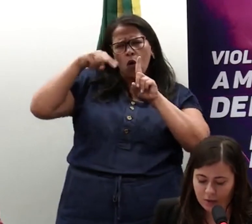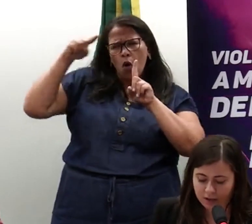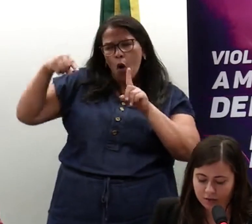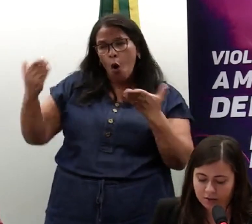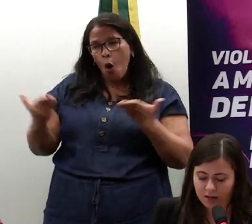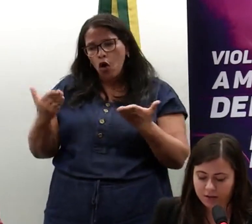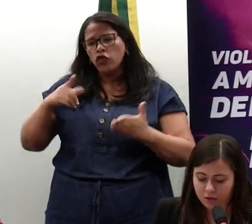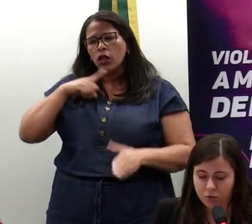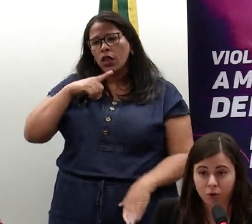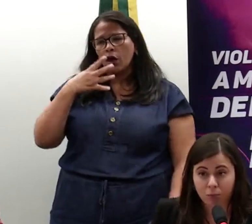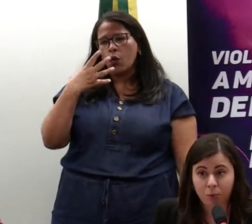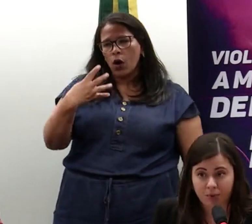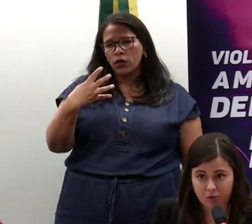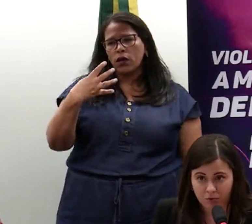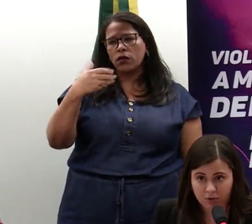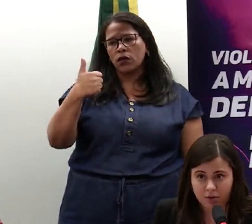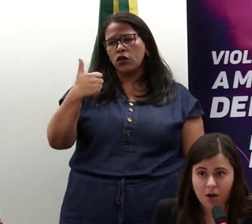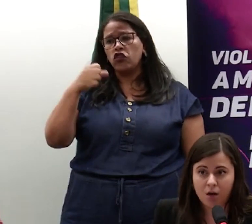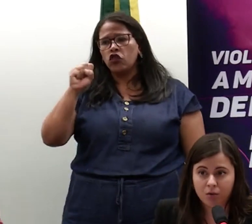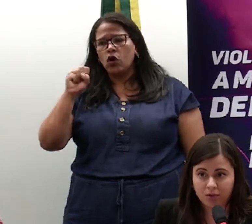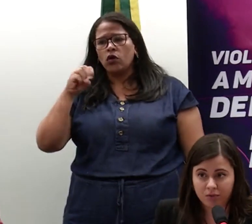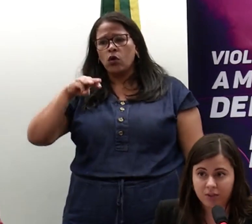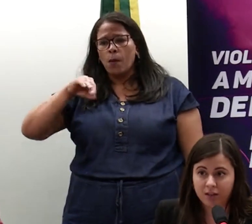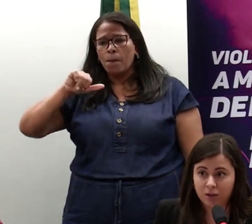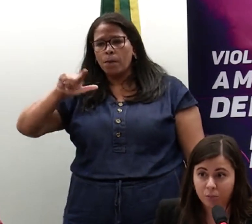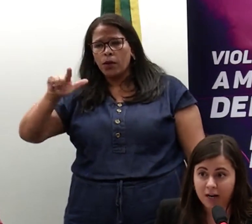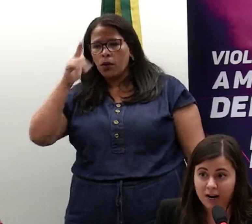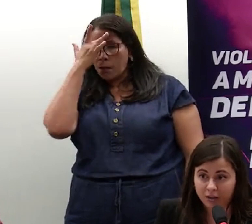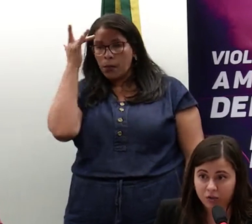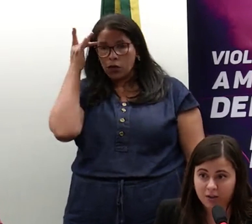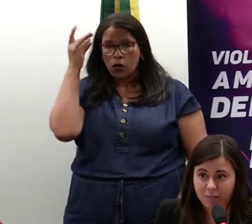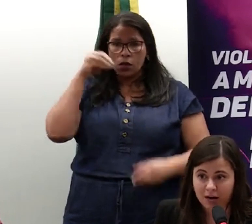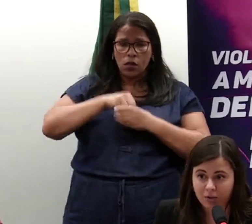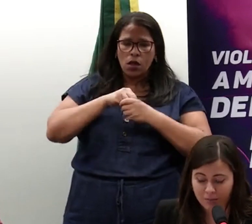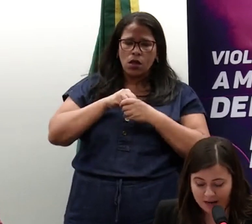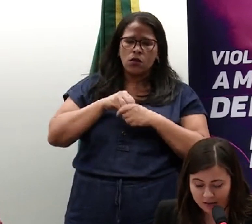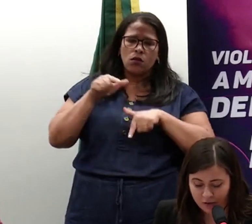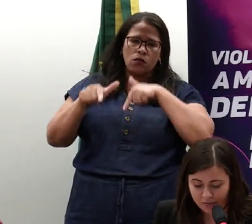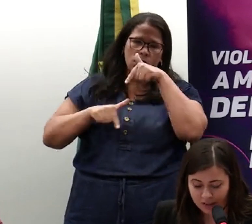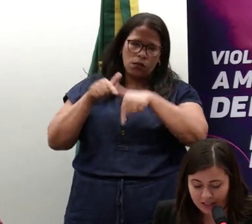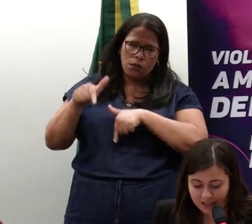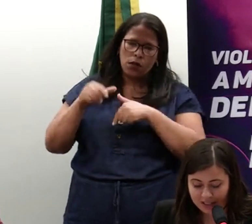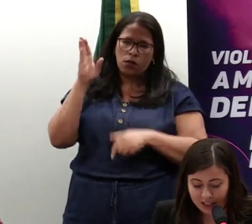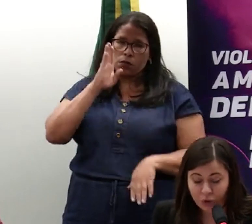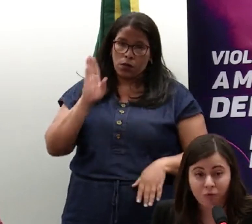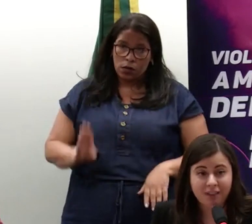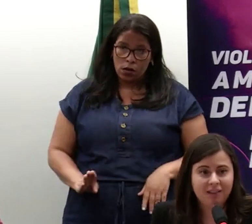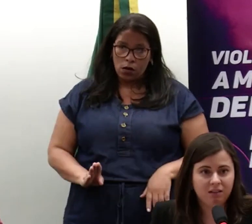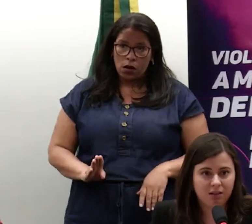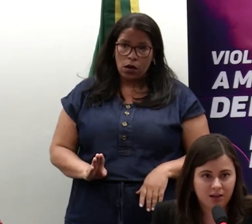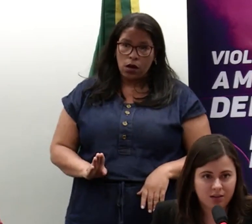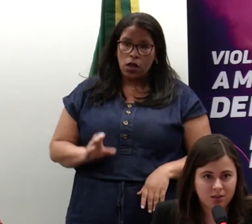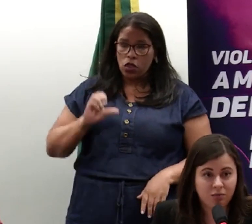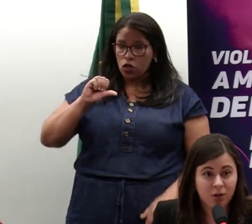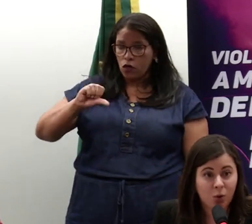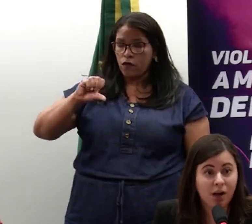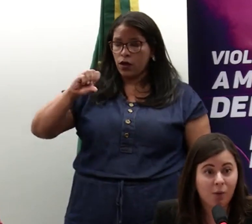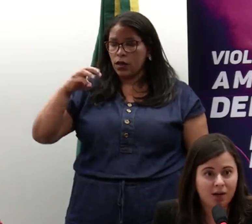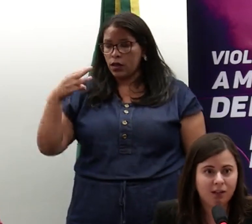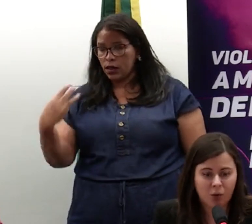existem 418 mil pessoas com deficiência no mercado de trabalho no Brasil, e que 93